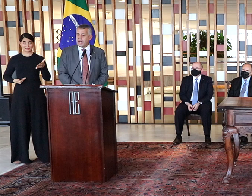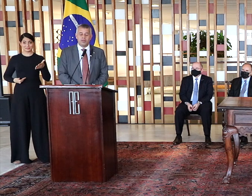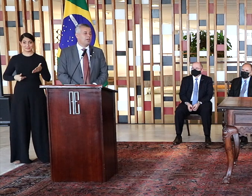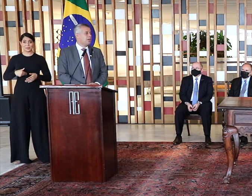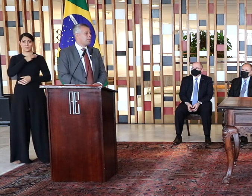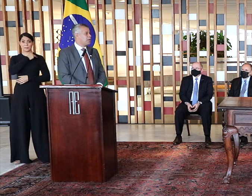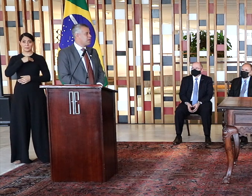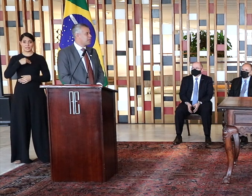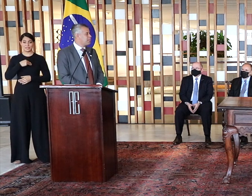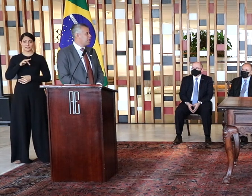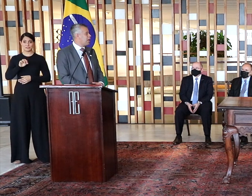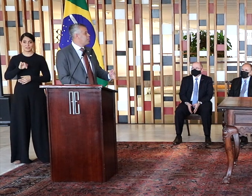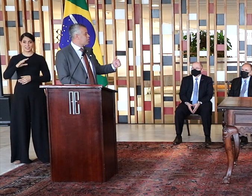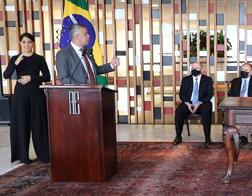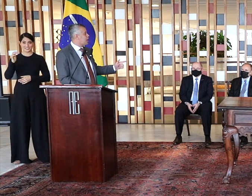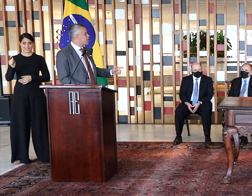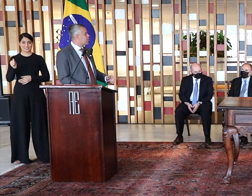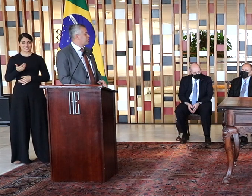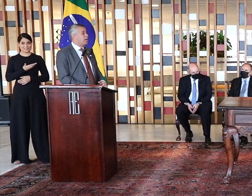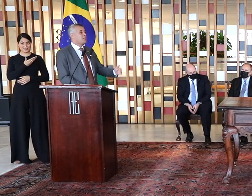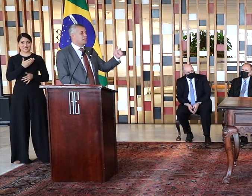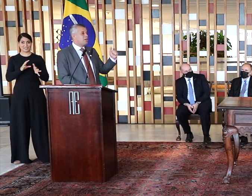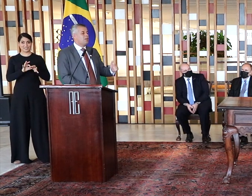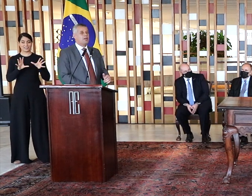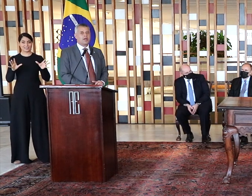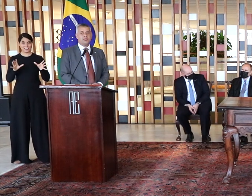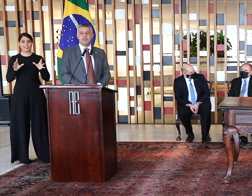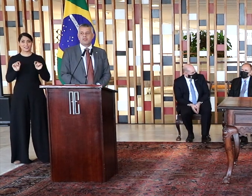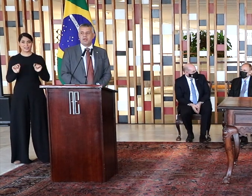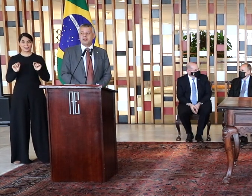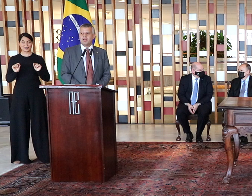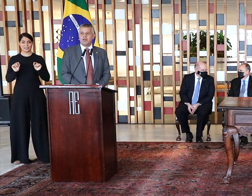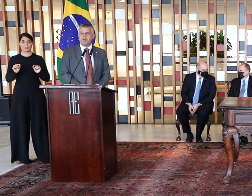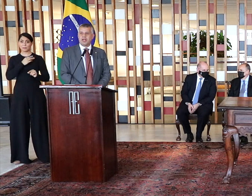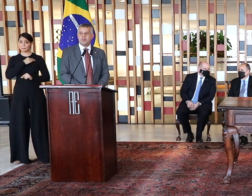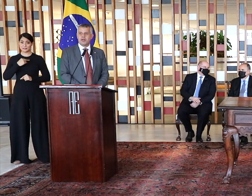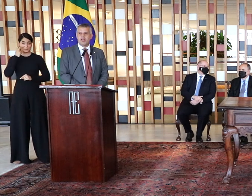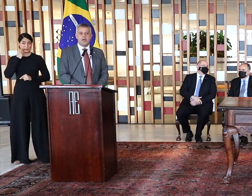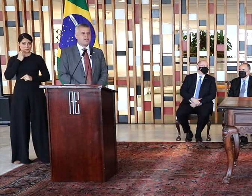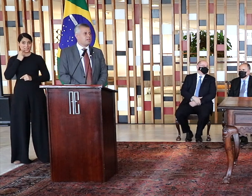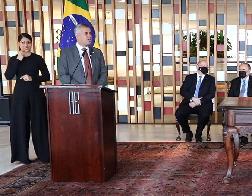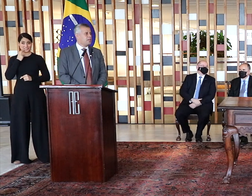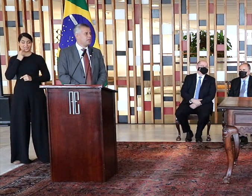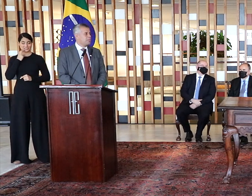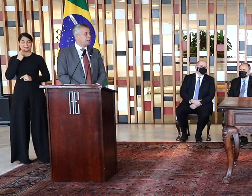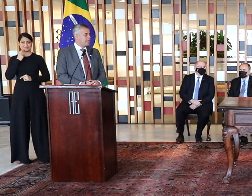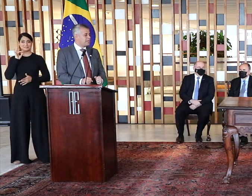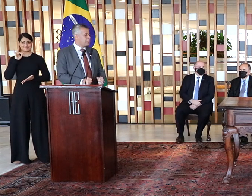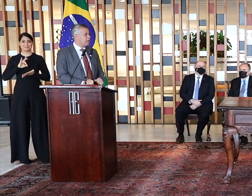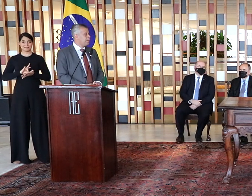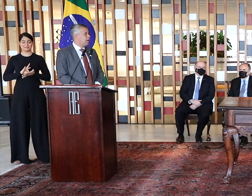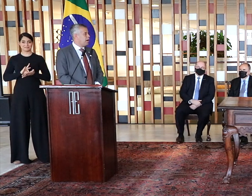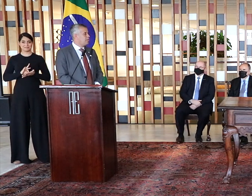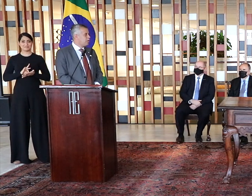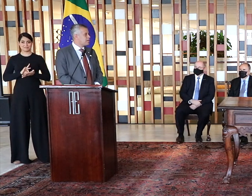convocado para que possa também repetir o trajeto feito, então, pelo ministro Bento, para que ele possa realmente se sentir, para ele